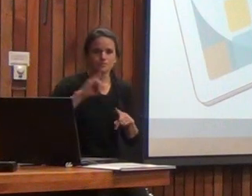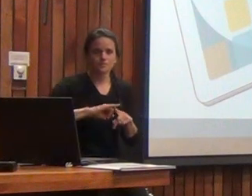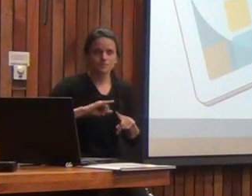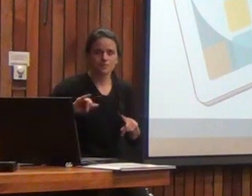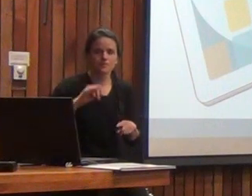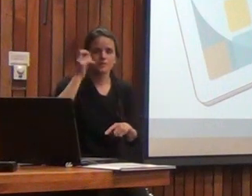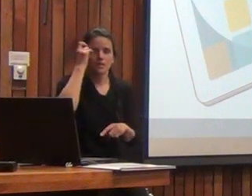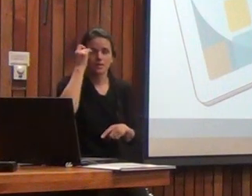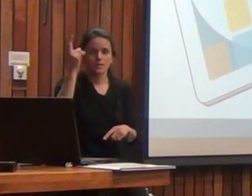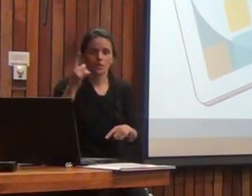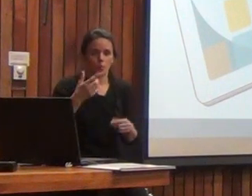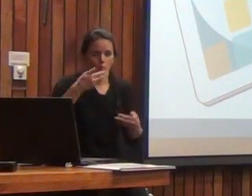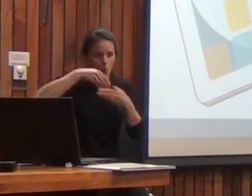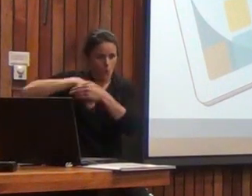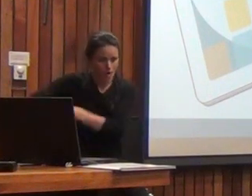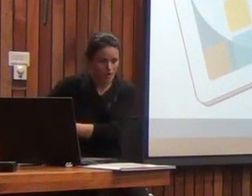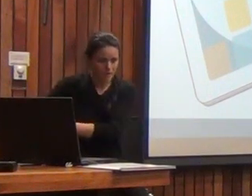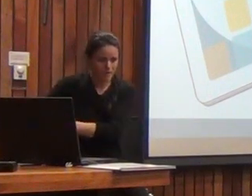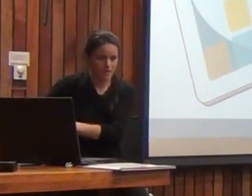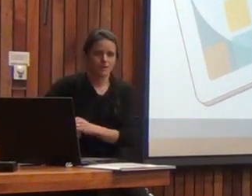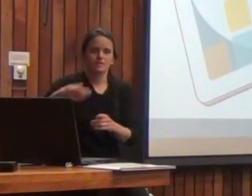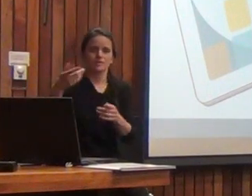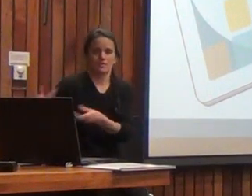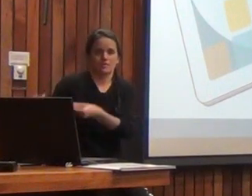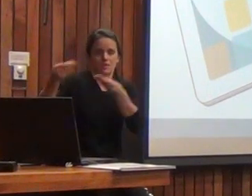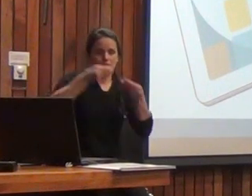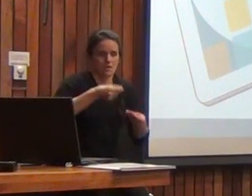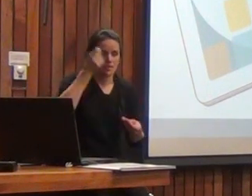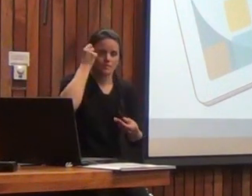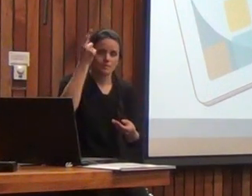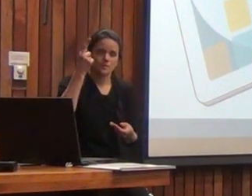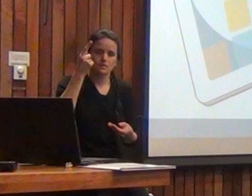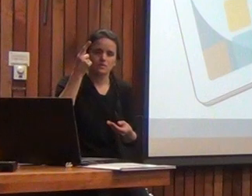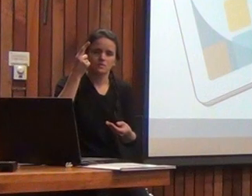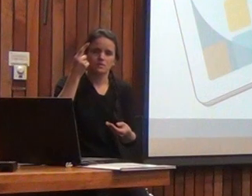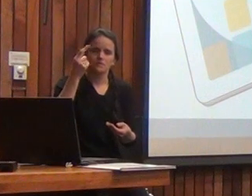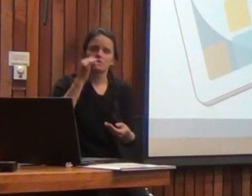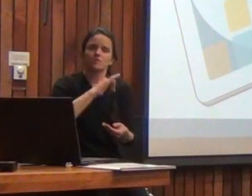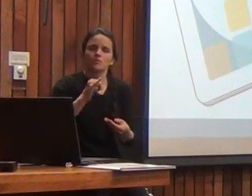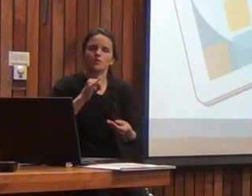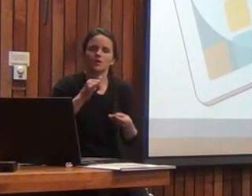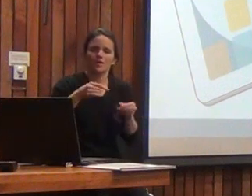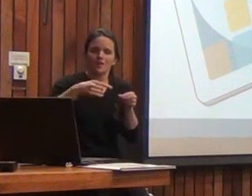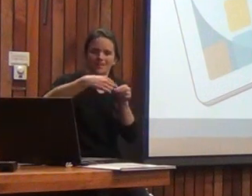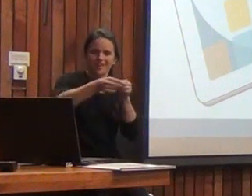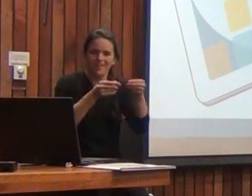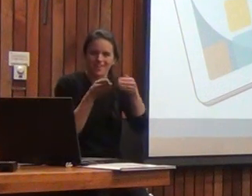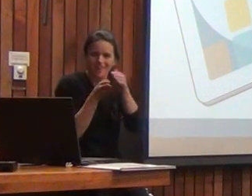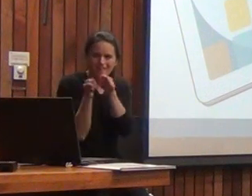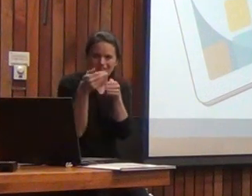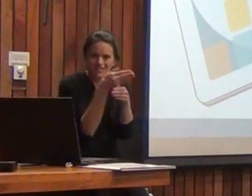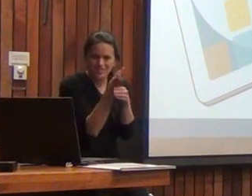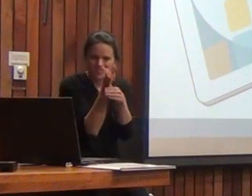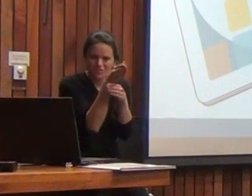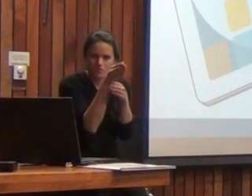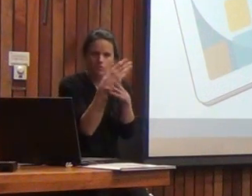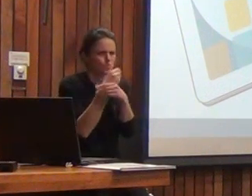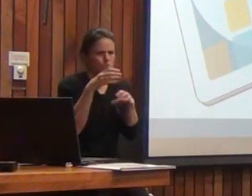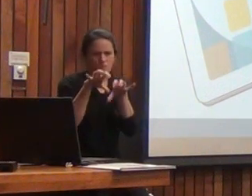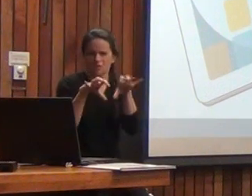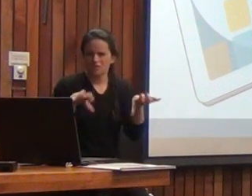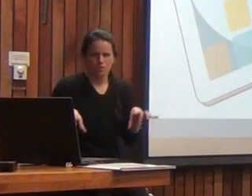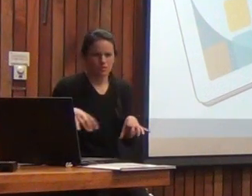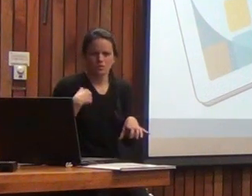a la comprensión tenemos que guardar todo eso sacar comprensión ¿verdad? después laberintos saco laberintos hay muchas